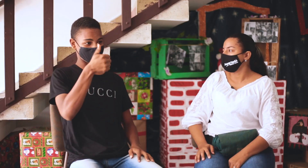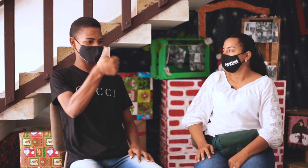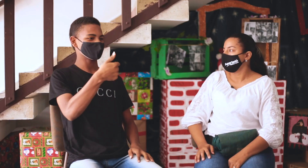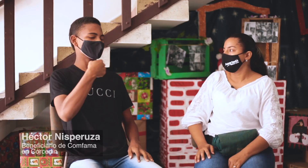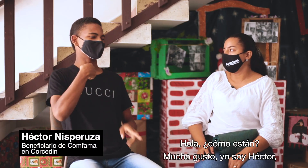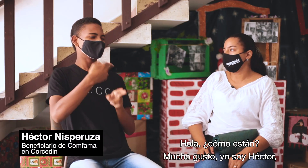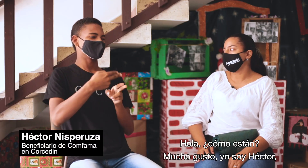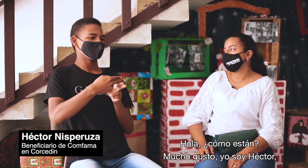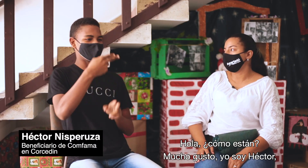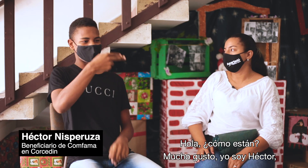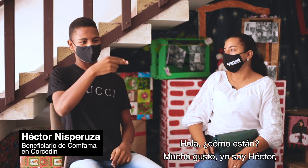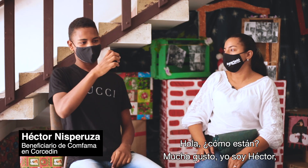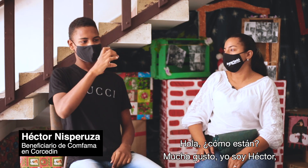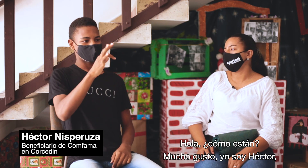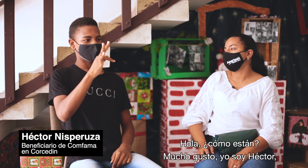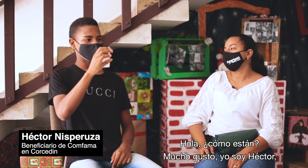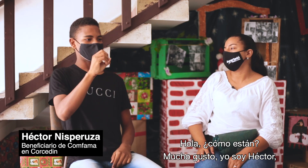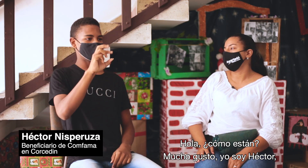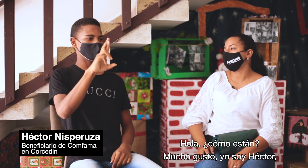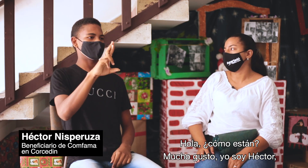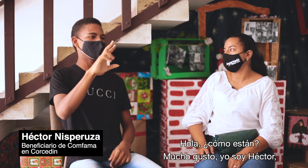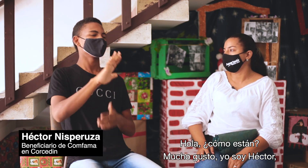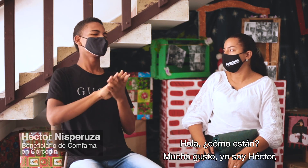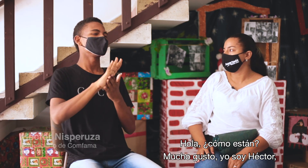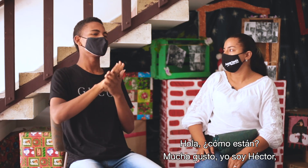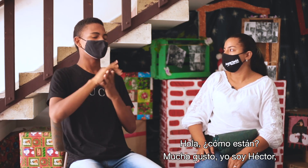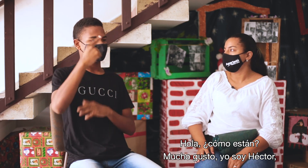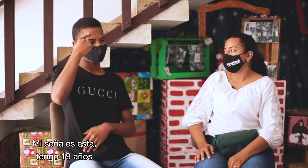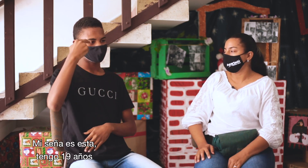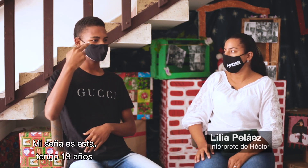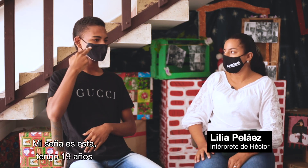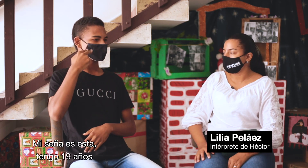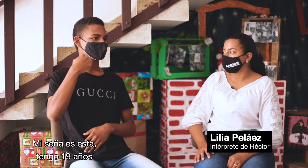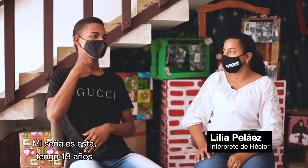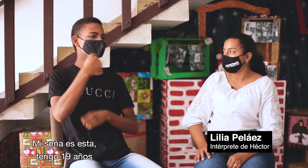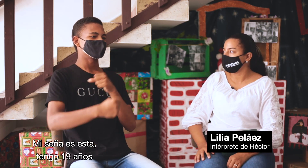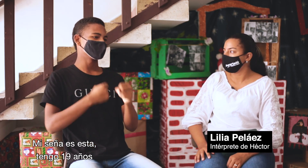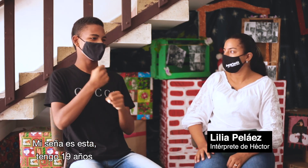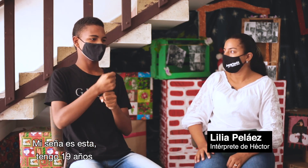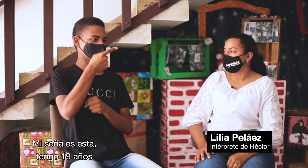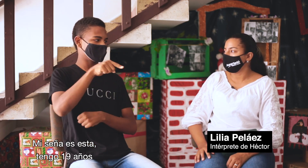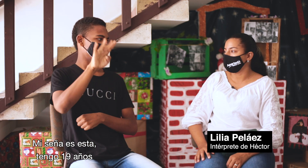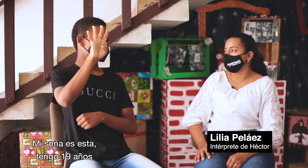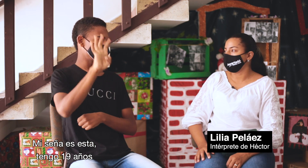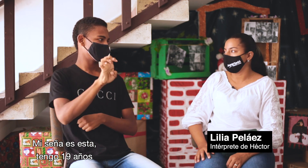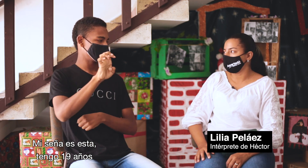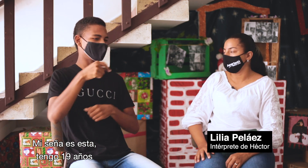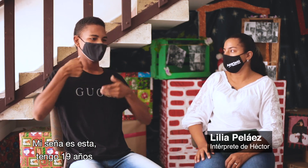Hola, ¿cómo están? Mucho gusto. Yo soy Héctor, mi seña es esta. Tengo 19